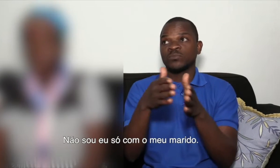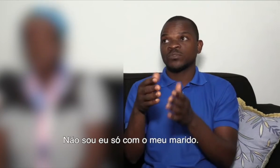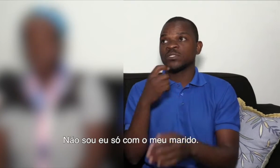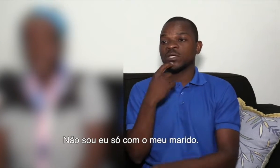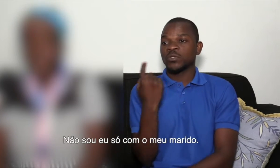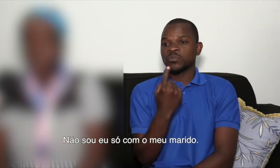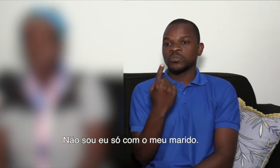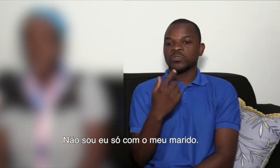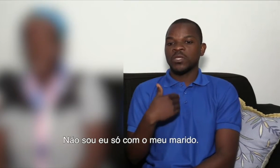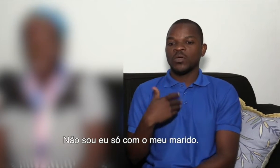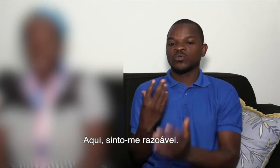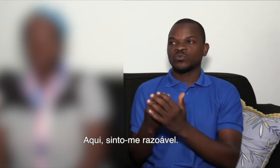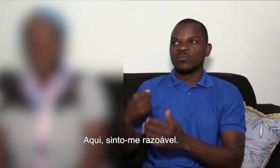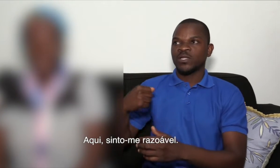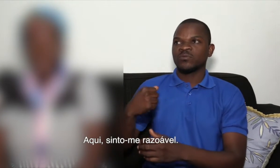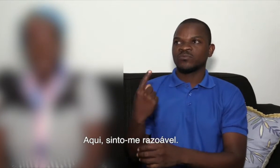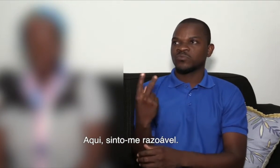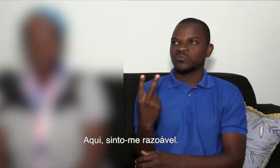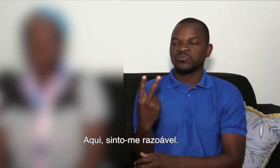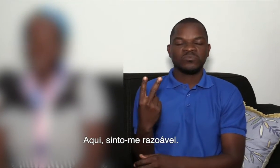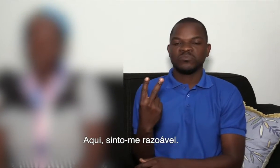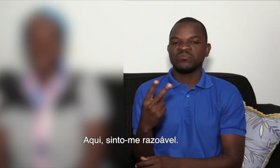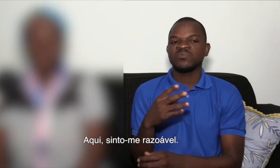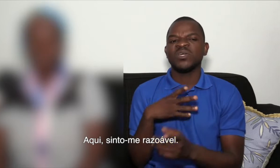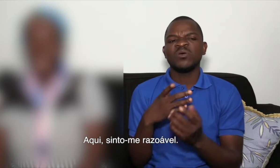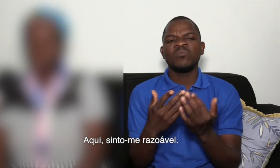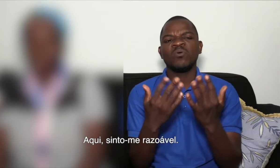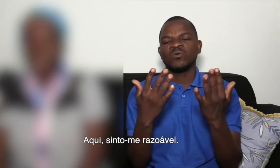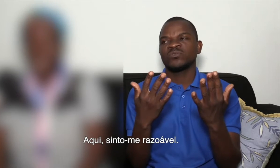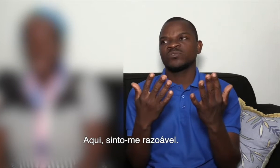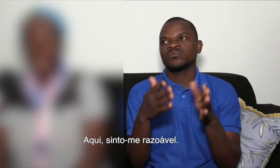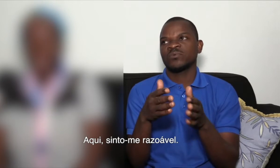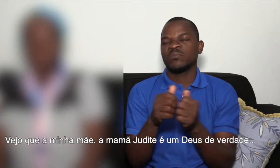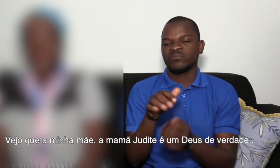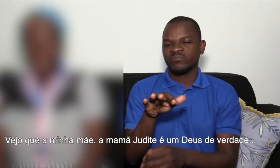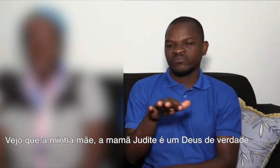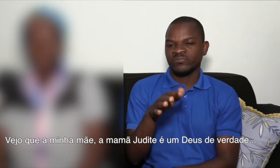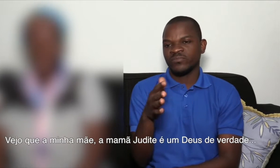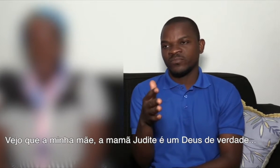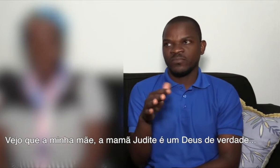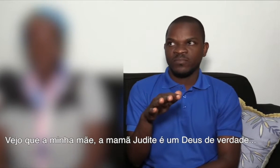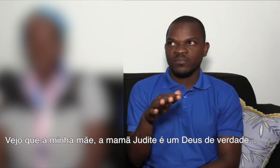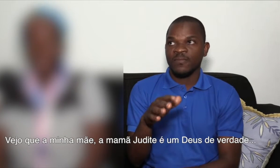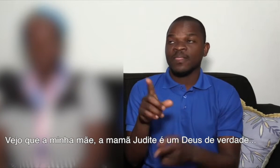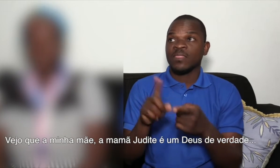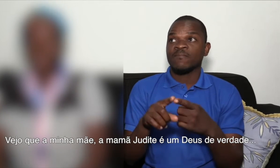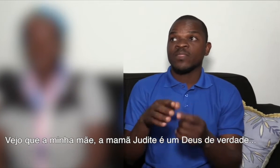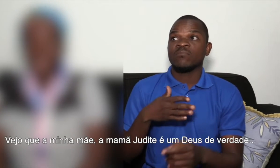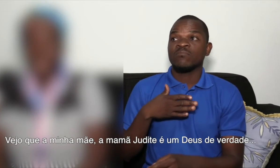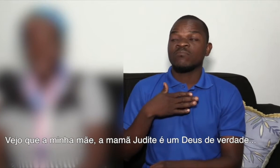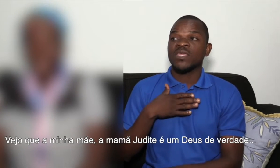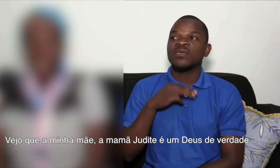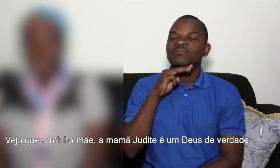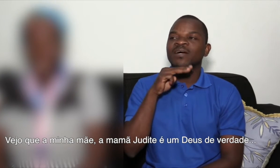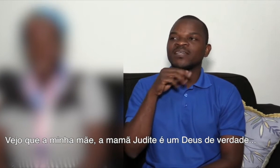sozinha com o meu marido. Agora é aqui que estou a ver que, mais ou menos, a minha mãe, que é a mamãe